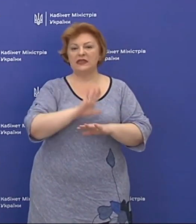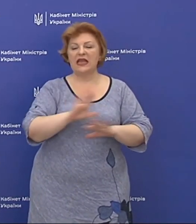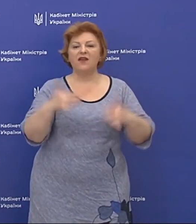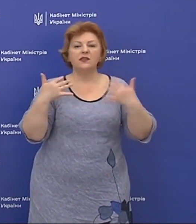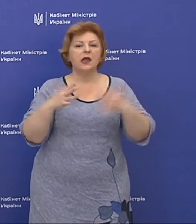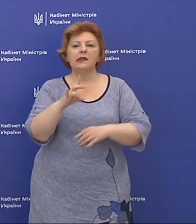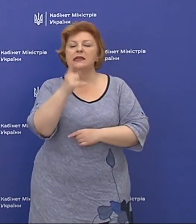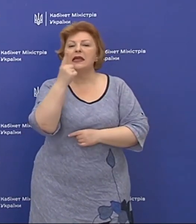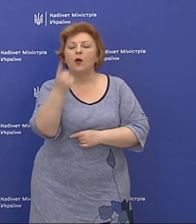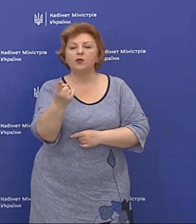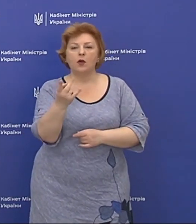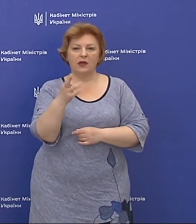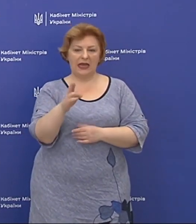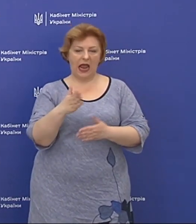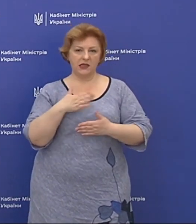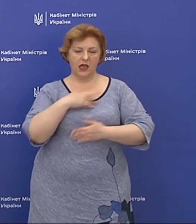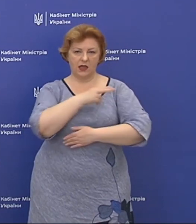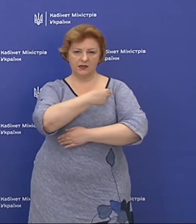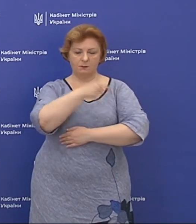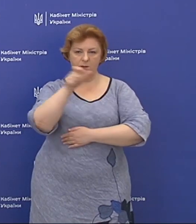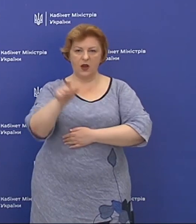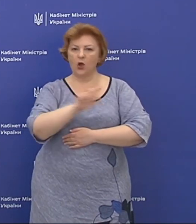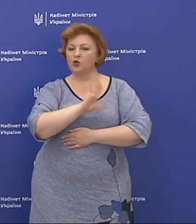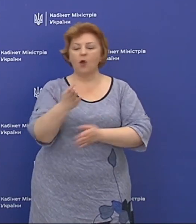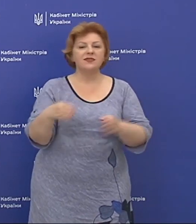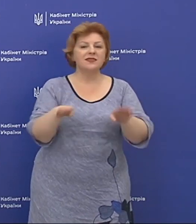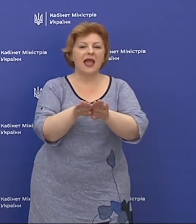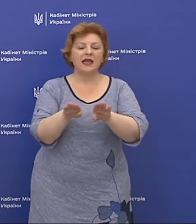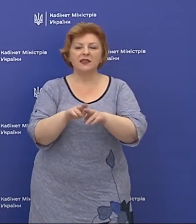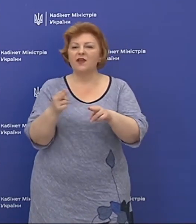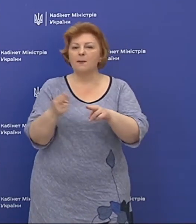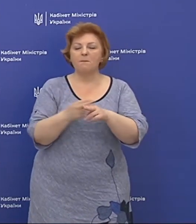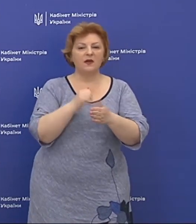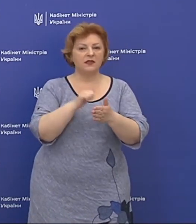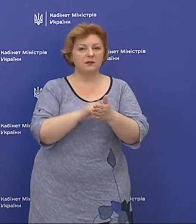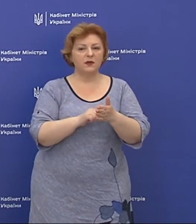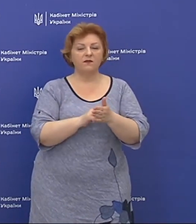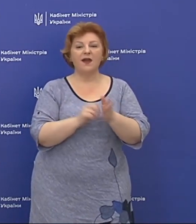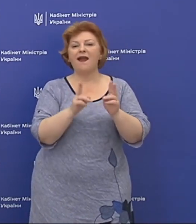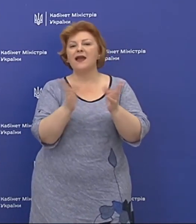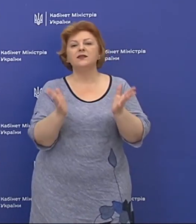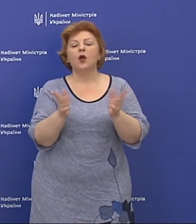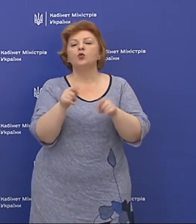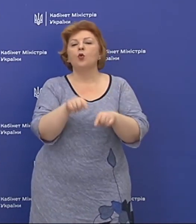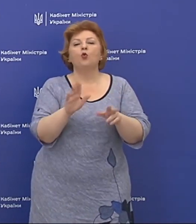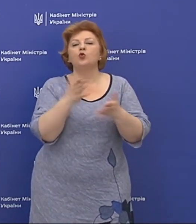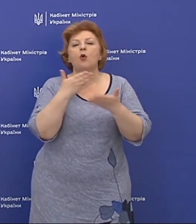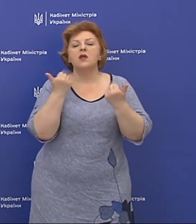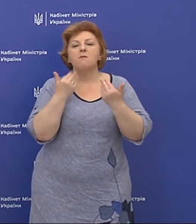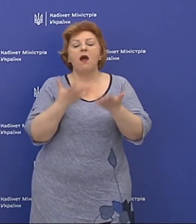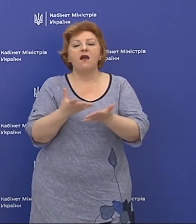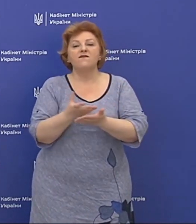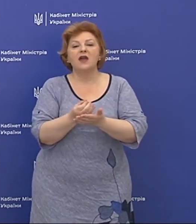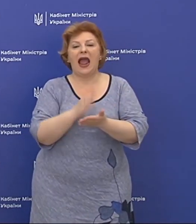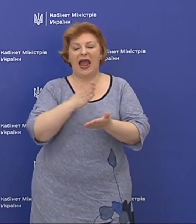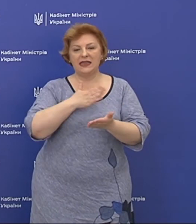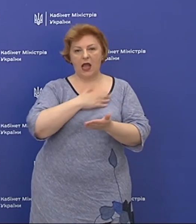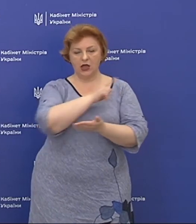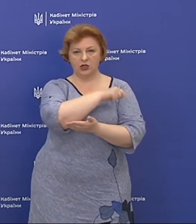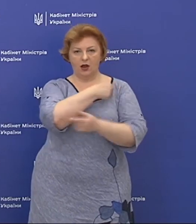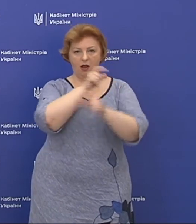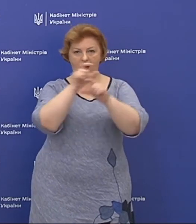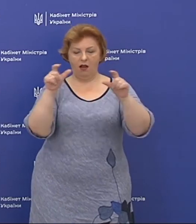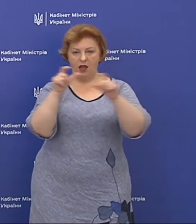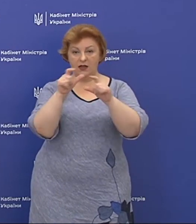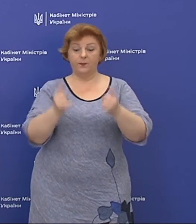ні одного для нас медика, щоб держава не закривала безпідставно тільки за те, що немає фінансування нашій лікарні.